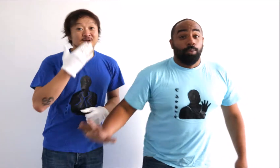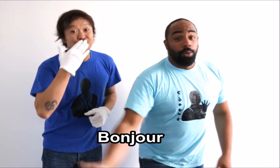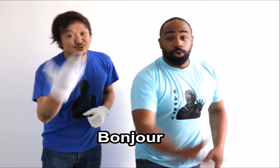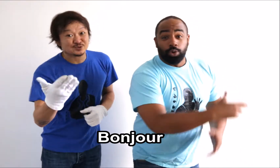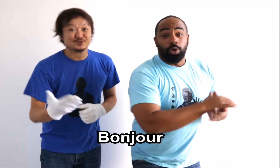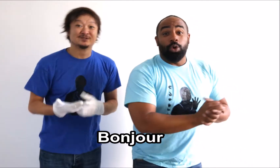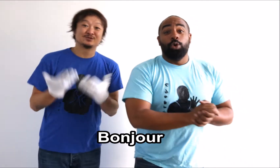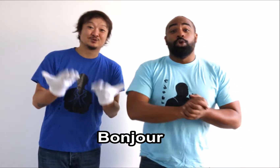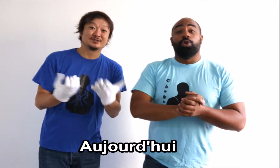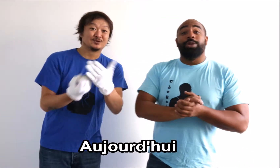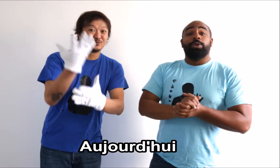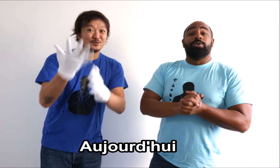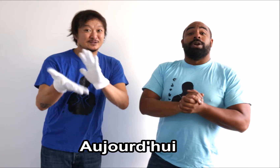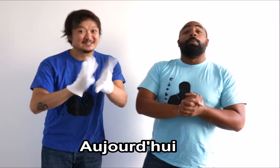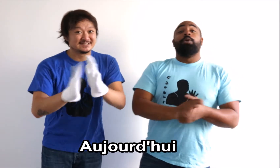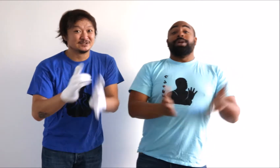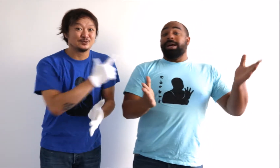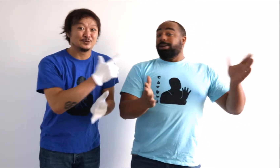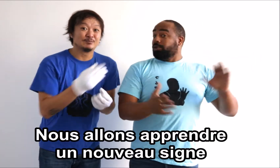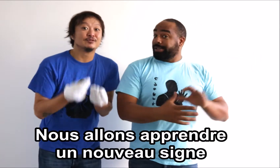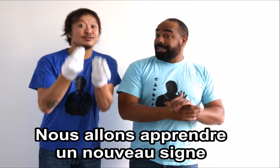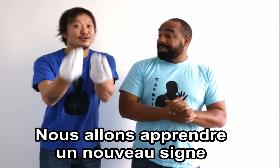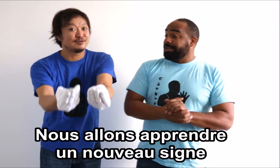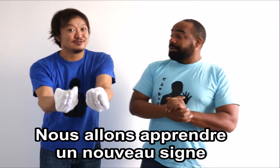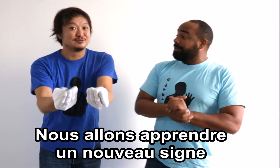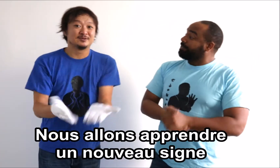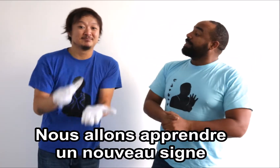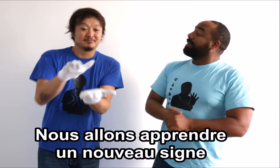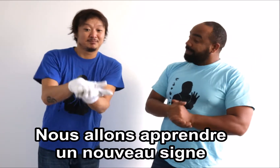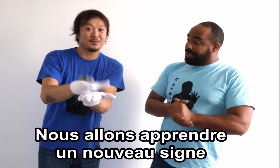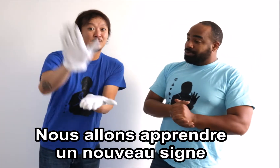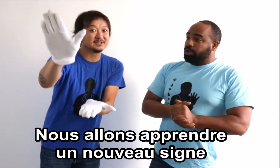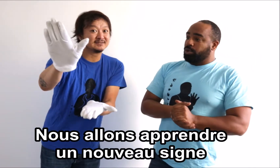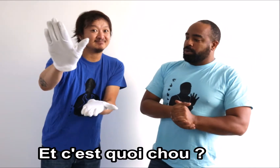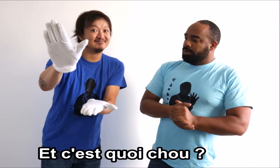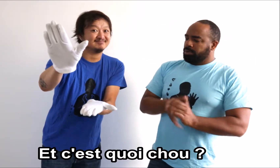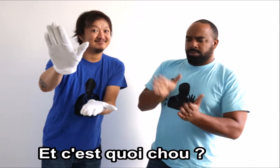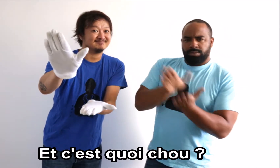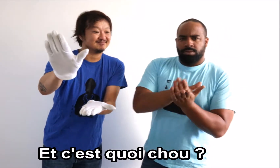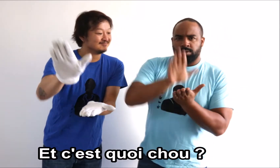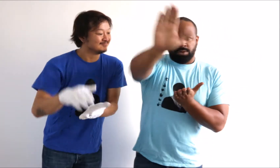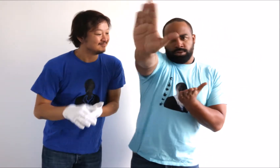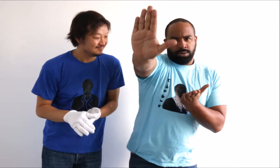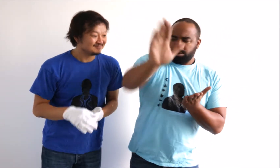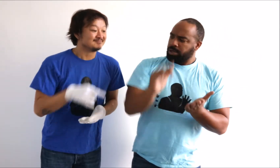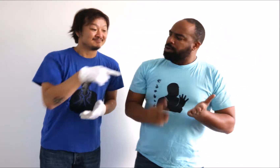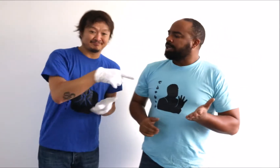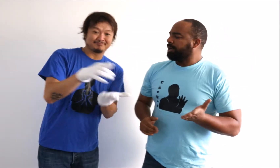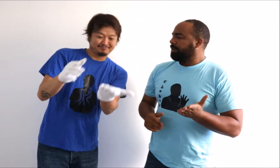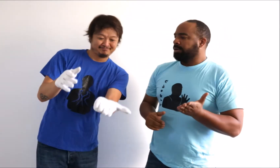Bonjour ! Aujourd'hui, nous allons apprendre un nouveau signe ! Est-ce que Chou ? C'est quoi ça ?